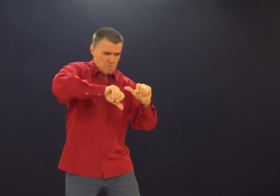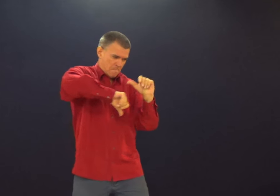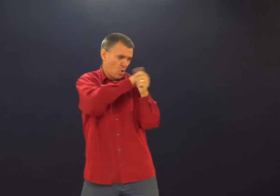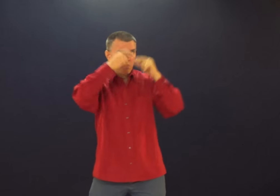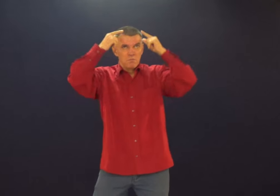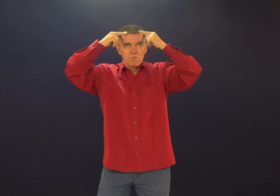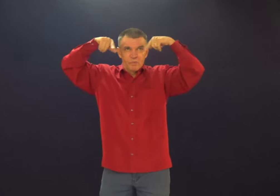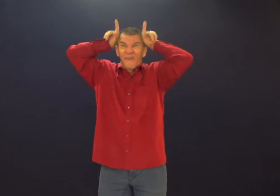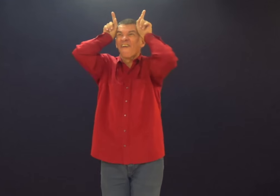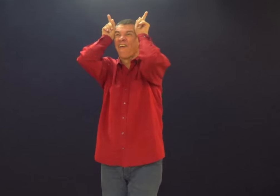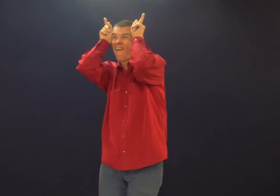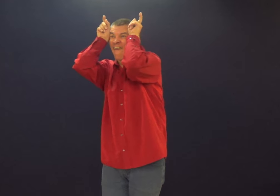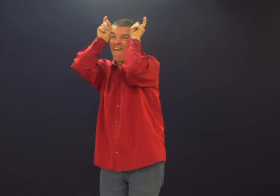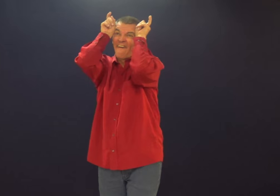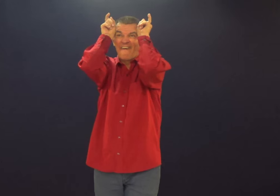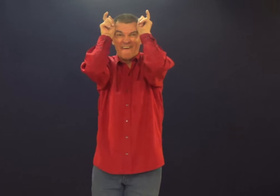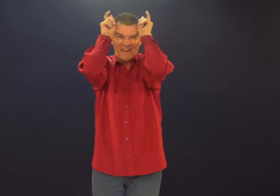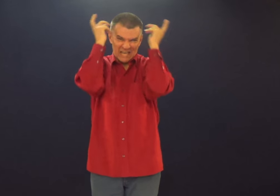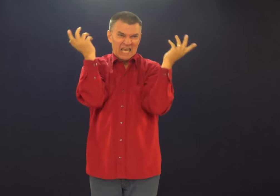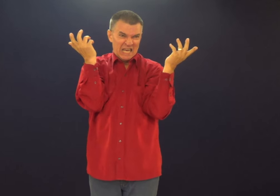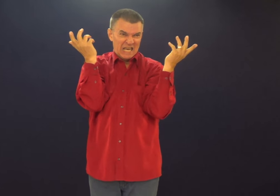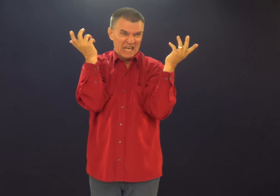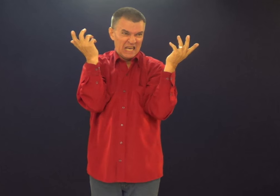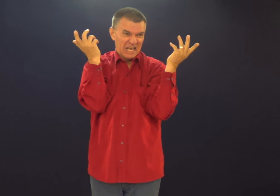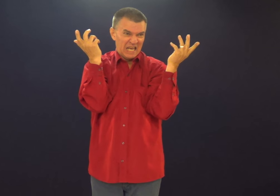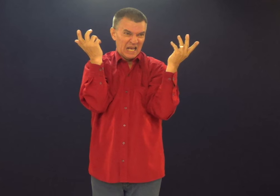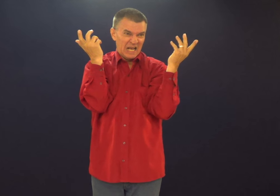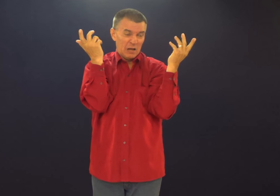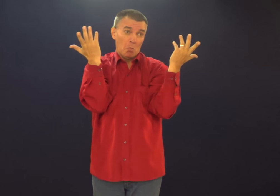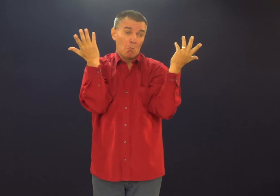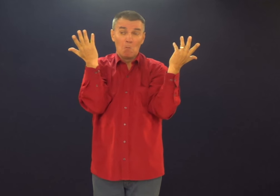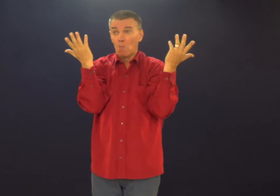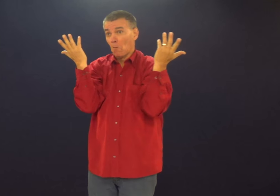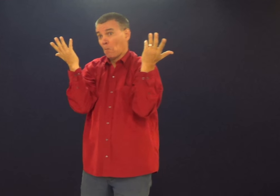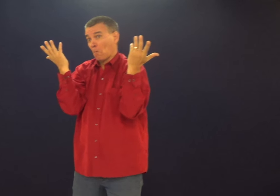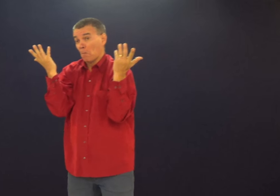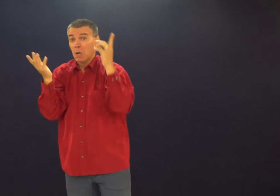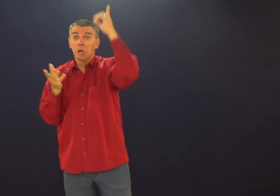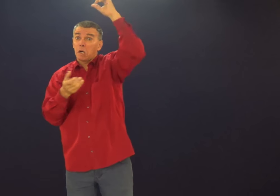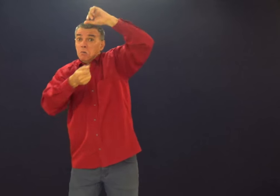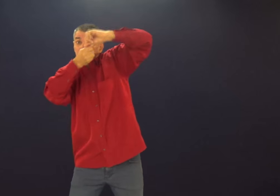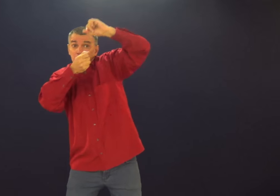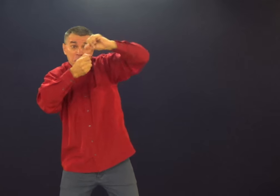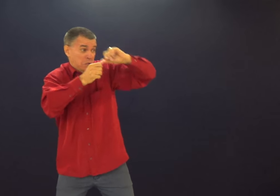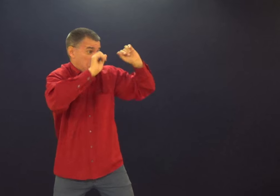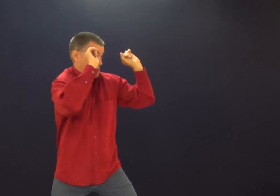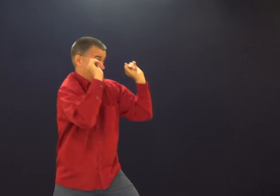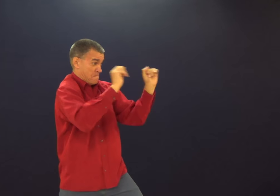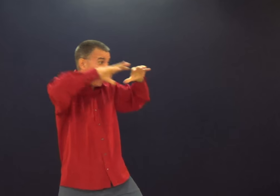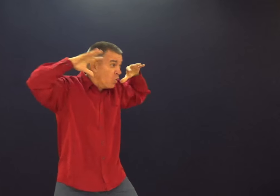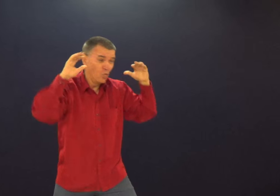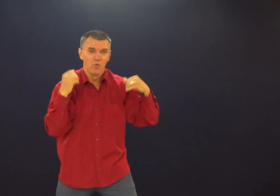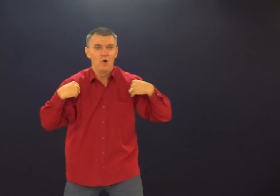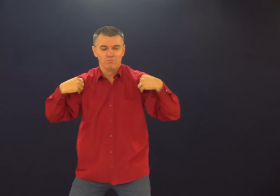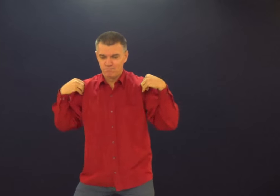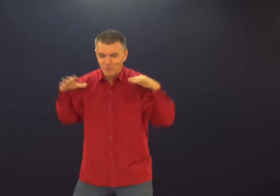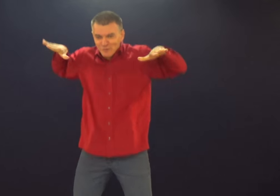Porque, não, Deus expulsou o diabo lá no céu e, por causa disso, ele tem chifre, mas...